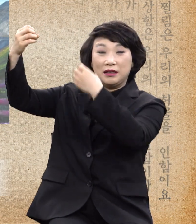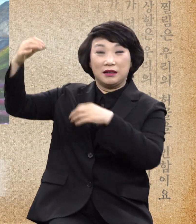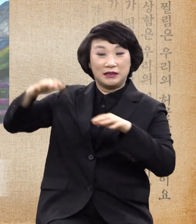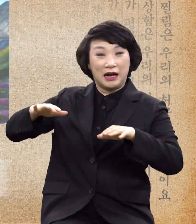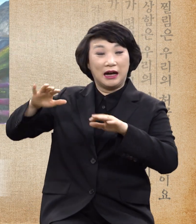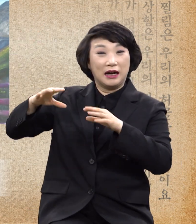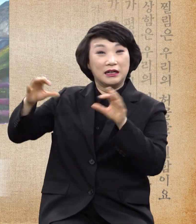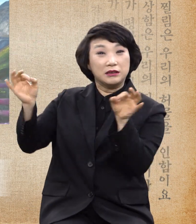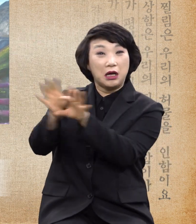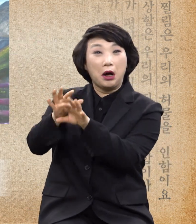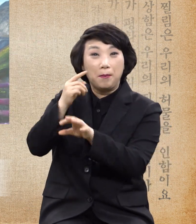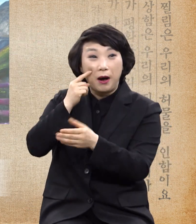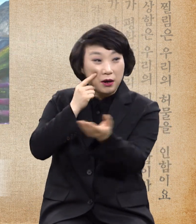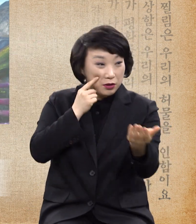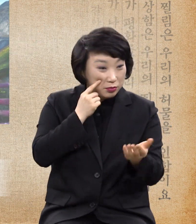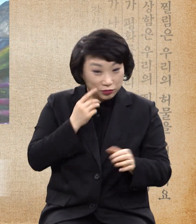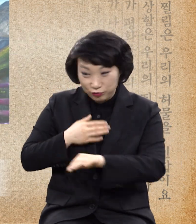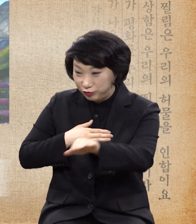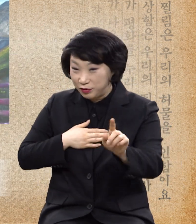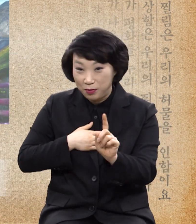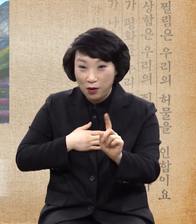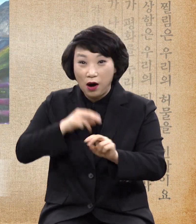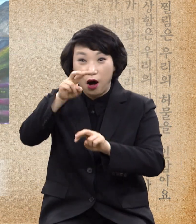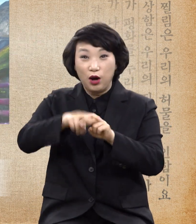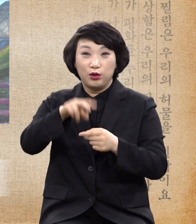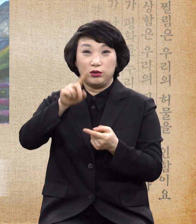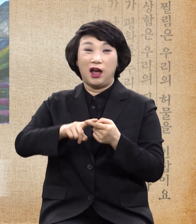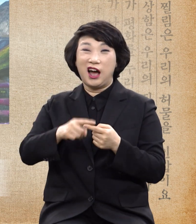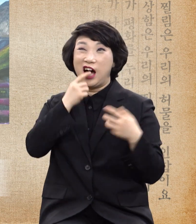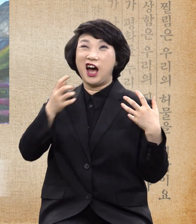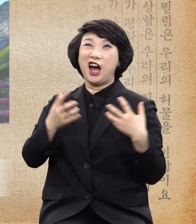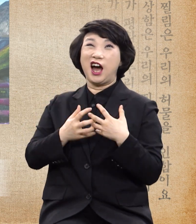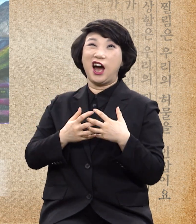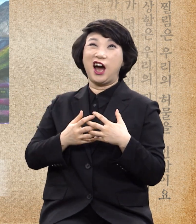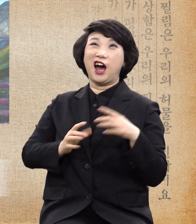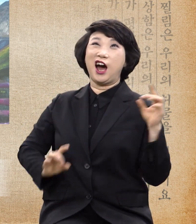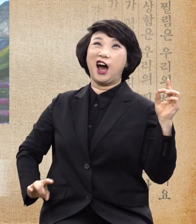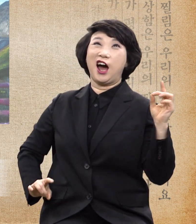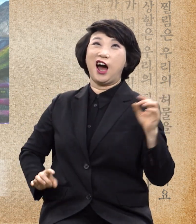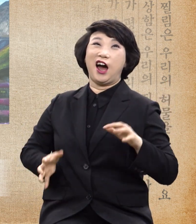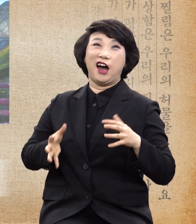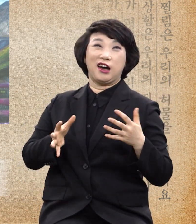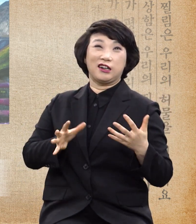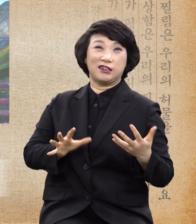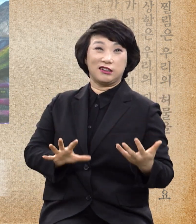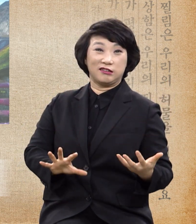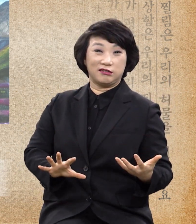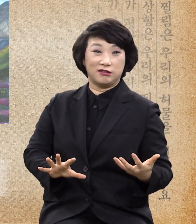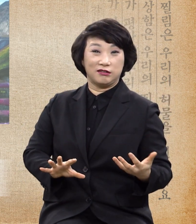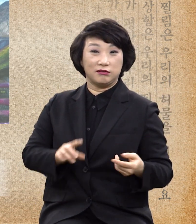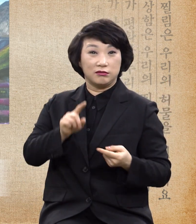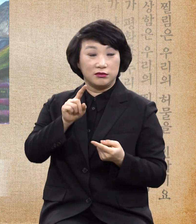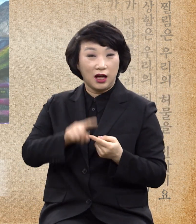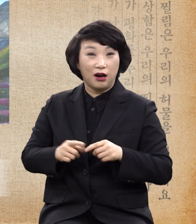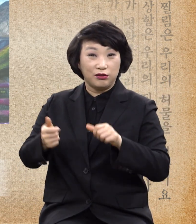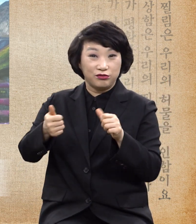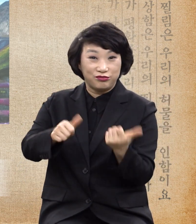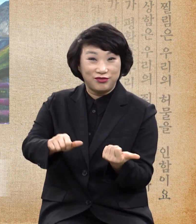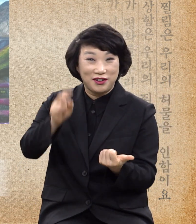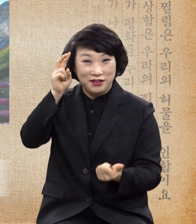그대로 그냥 그대로 고도름이 딱 돼서 이러고 이미 죽어있는 상태가 되니까